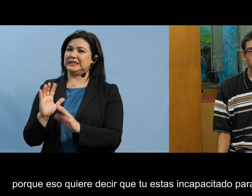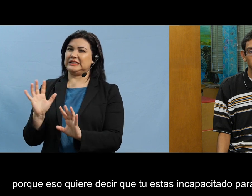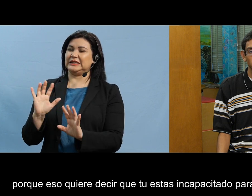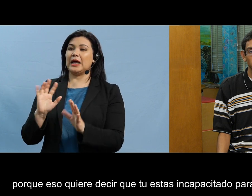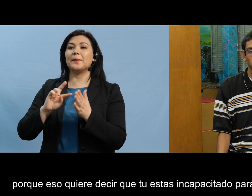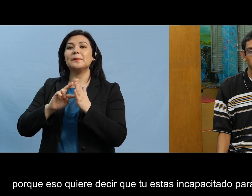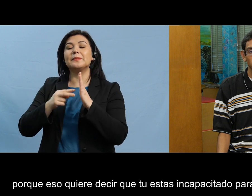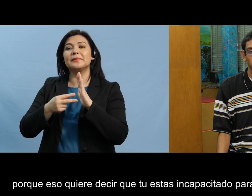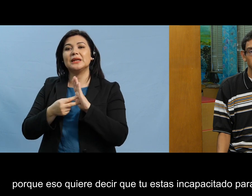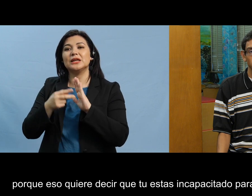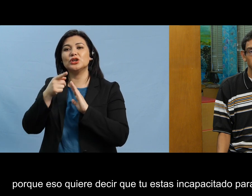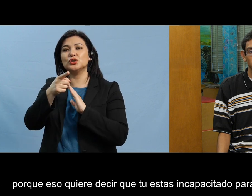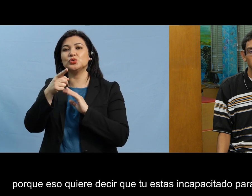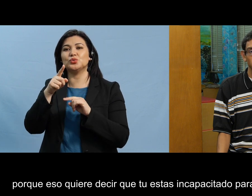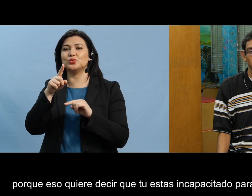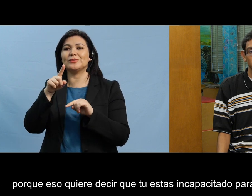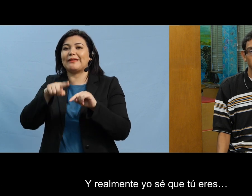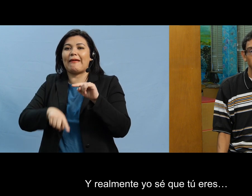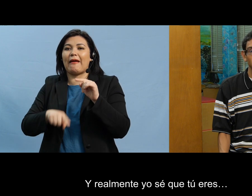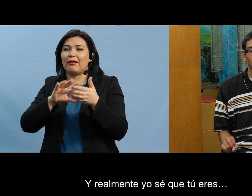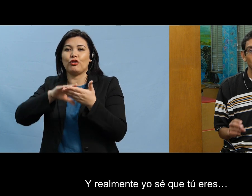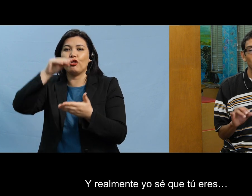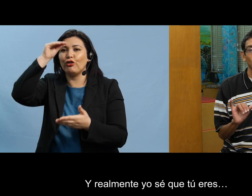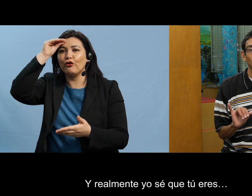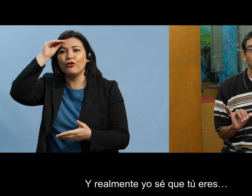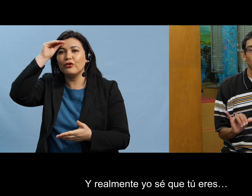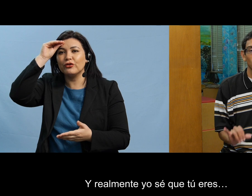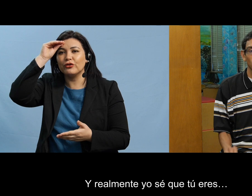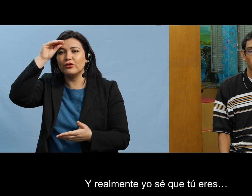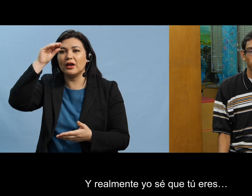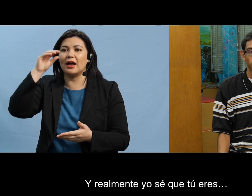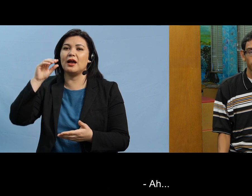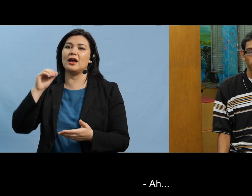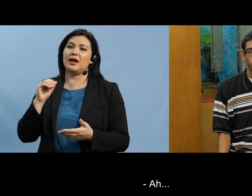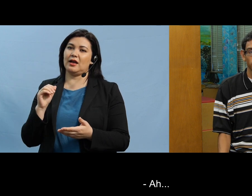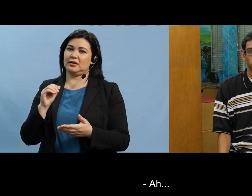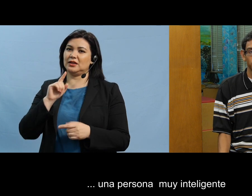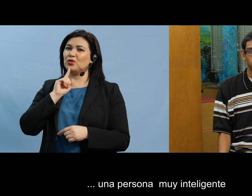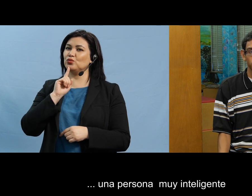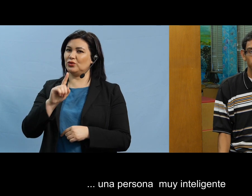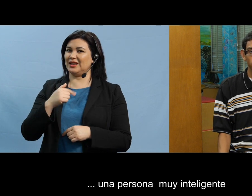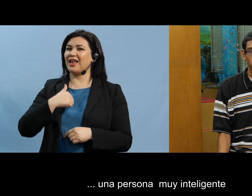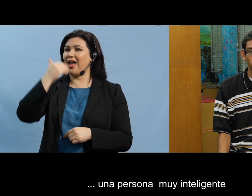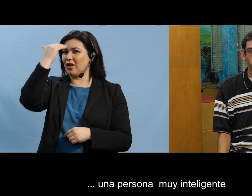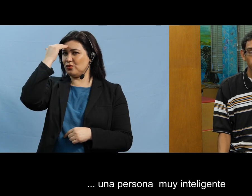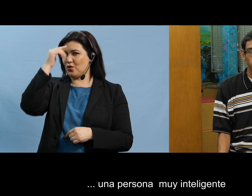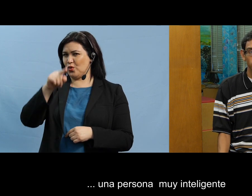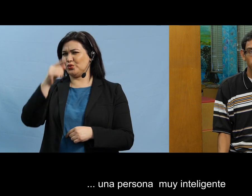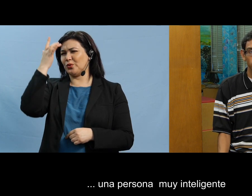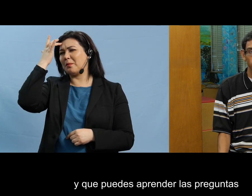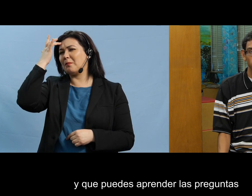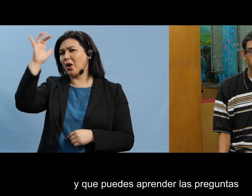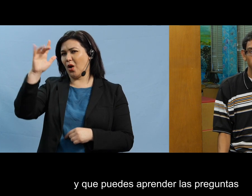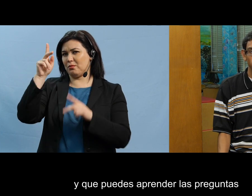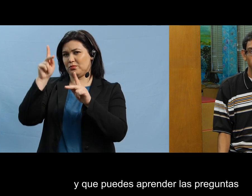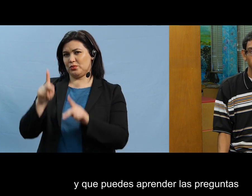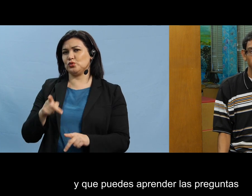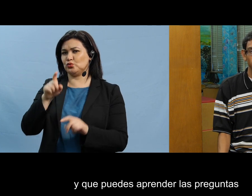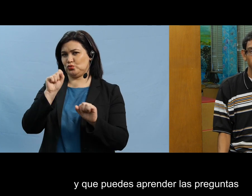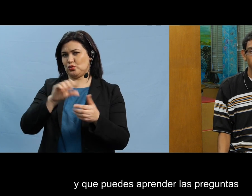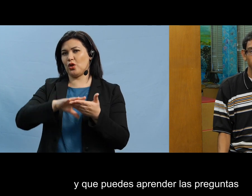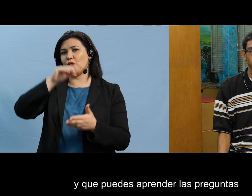incapacitado para aprender y realmente yo sé que tú eres una persona muy inteligente y te puedes aprender